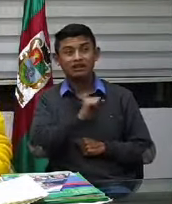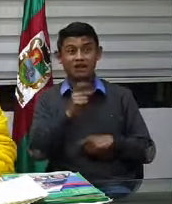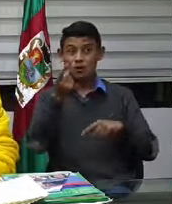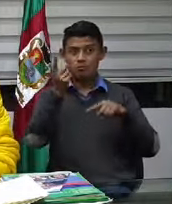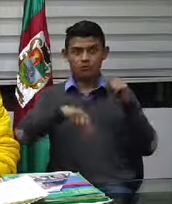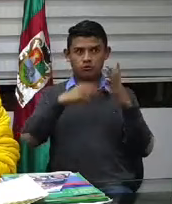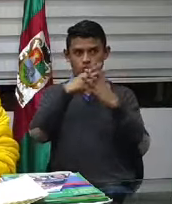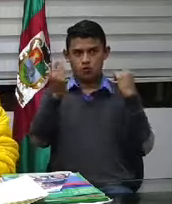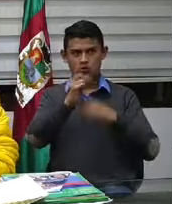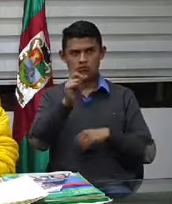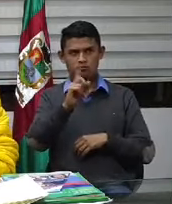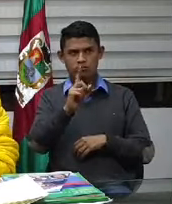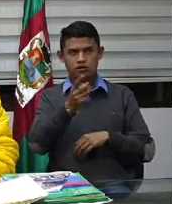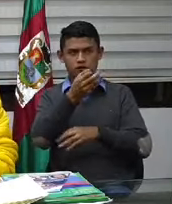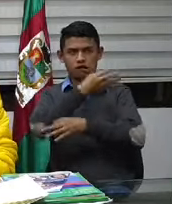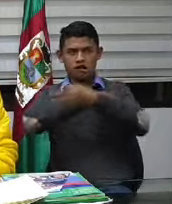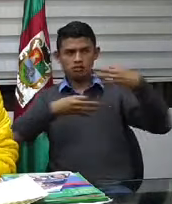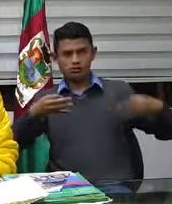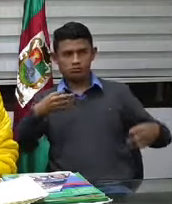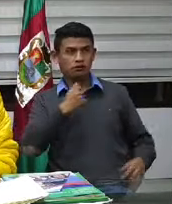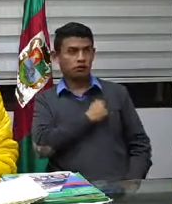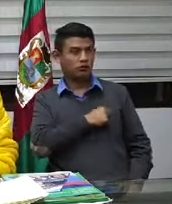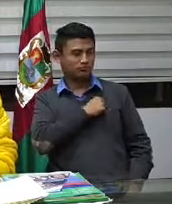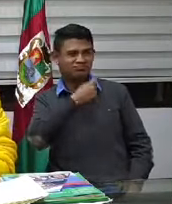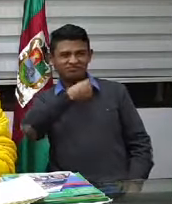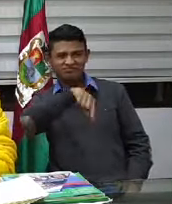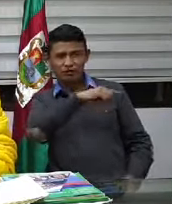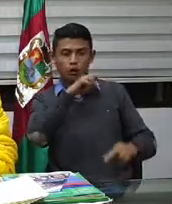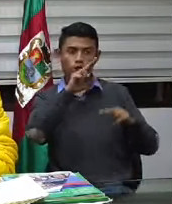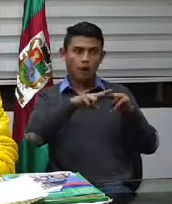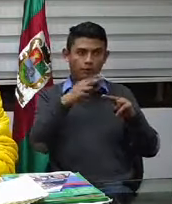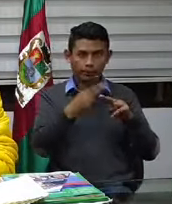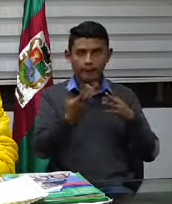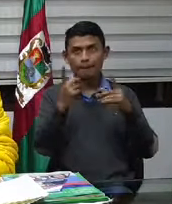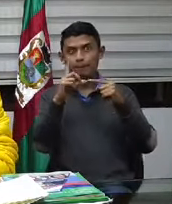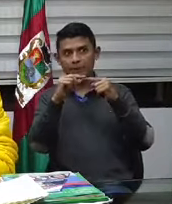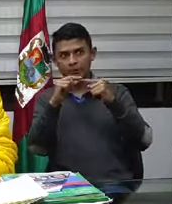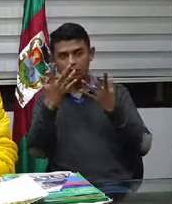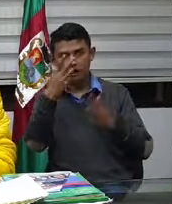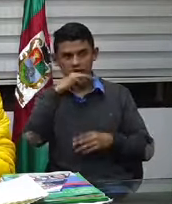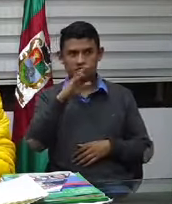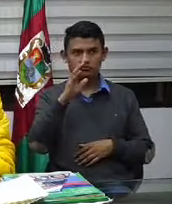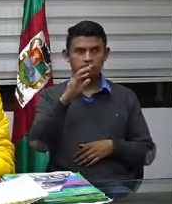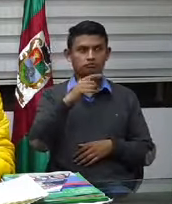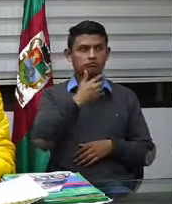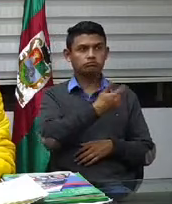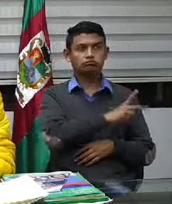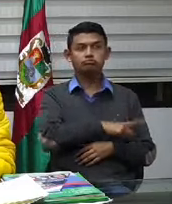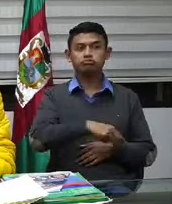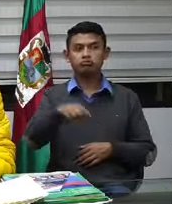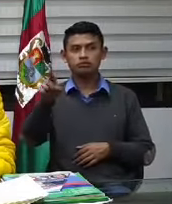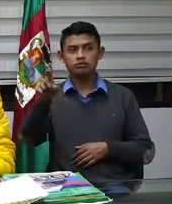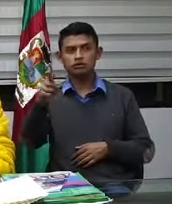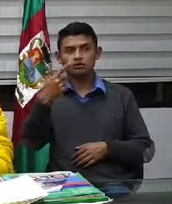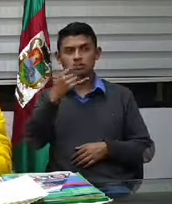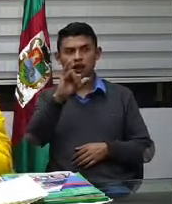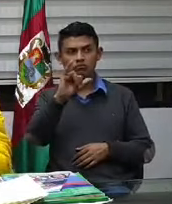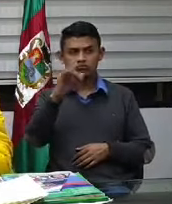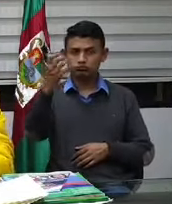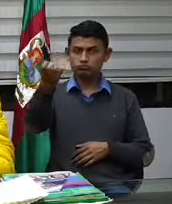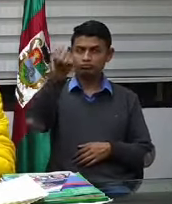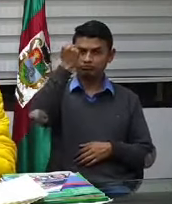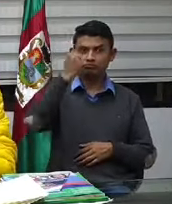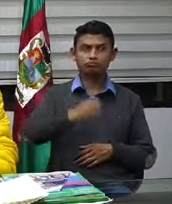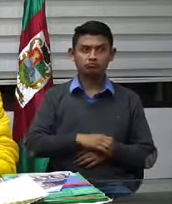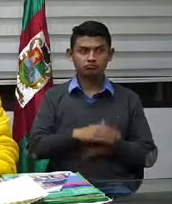favor y le reclame? Y hace 85% de cobros se han hecho. Eso quiere decir que apenas queda un 15%